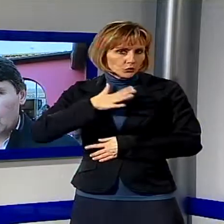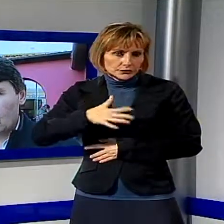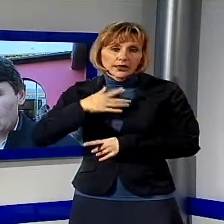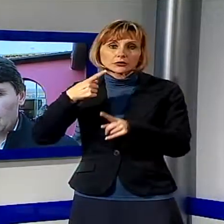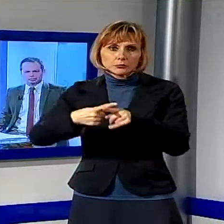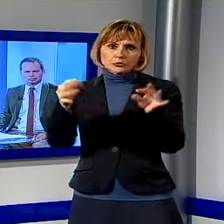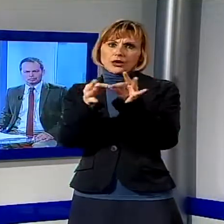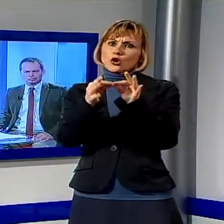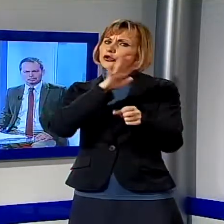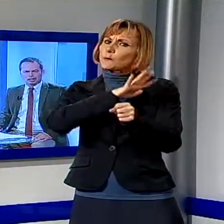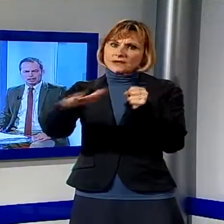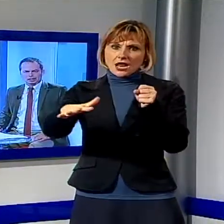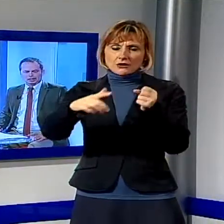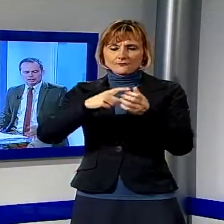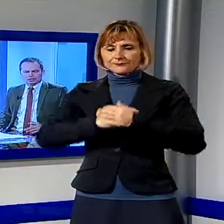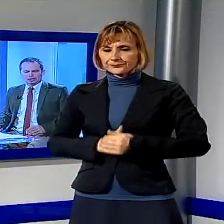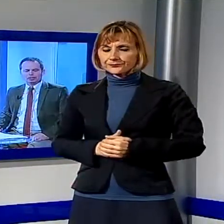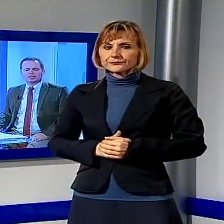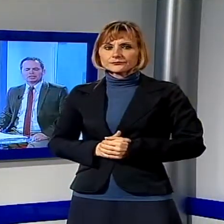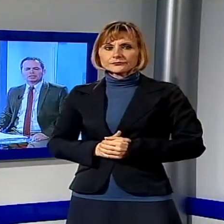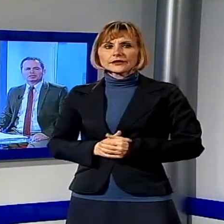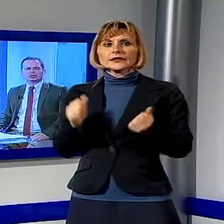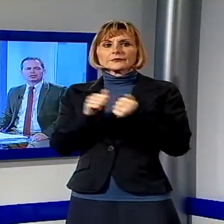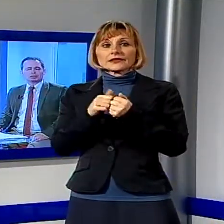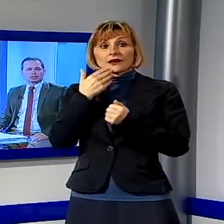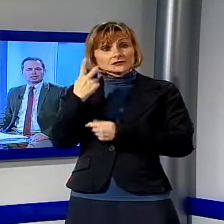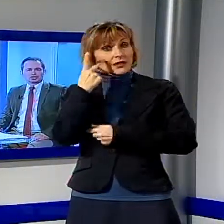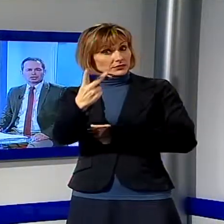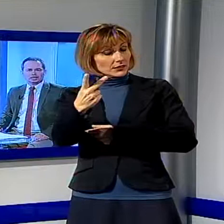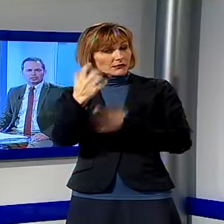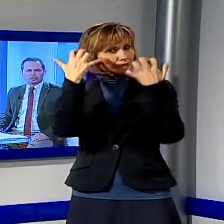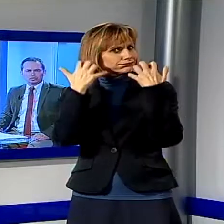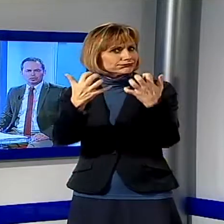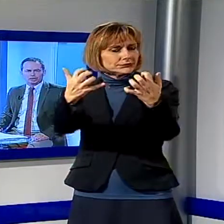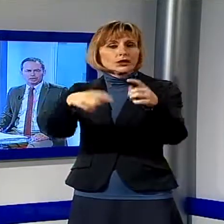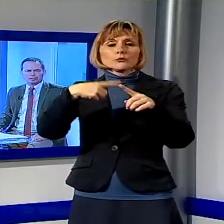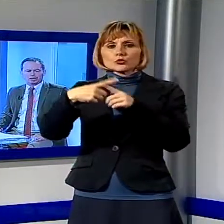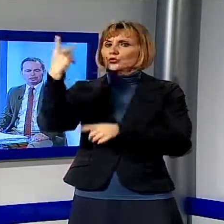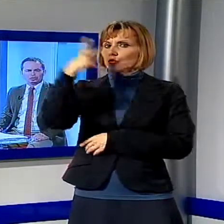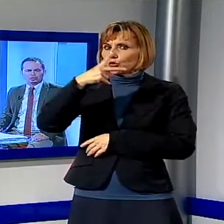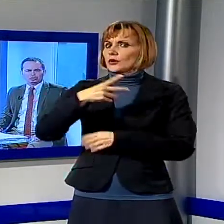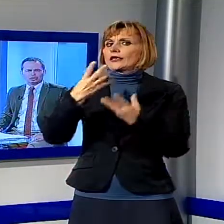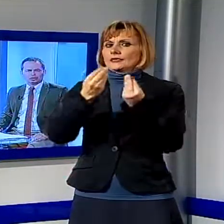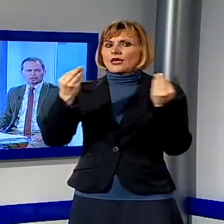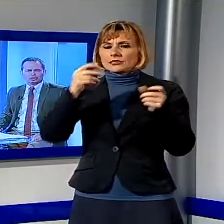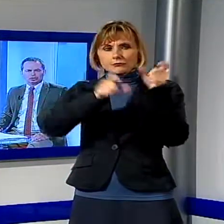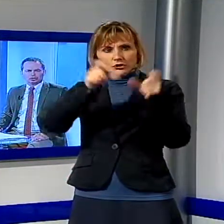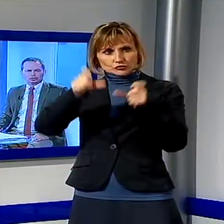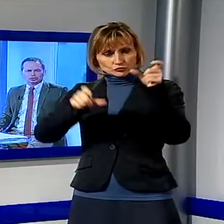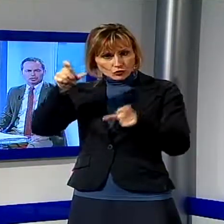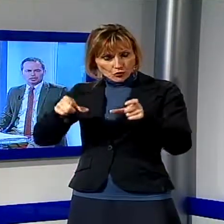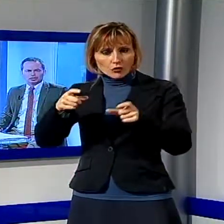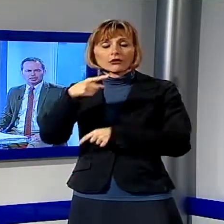d'accordissimo. Tanta gente a Pietrasanta avete visto ma anche tanta gente a Lucca. all'incontro che è stato